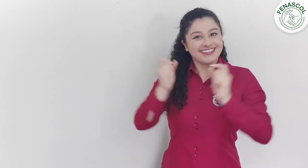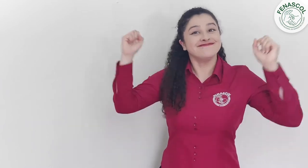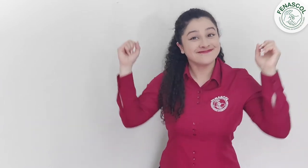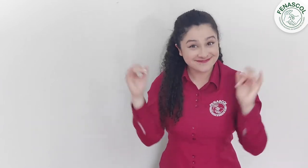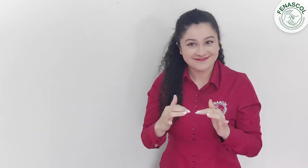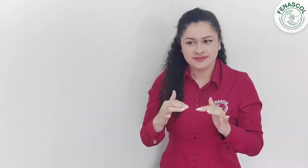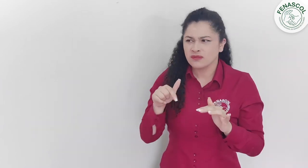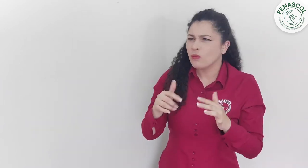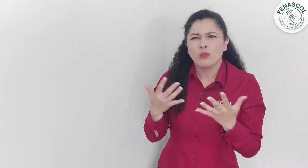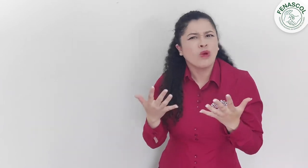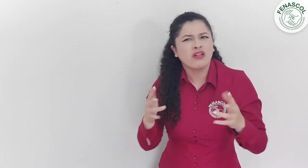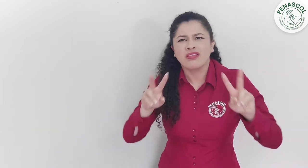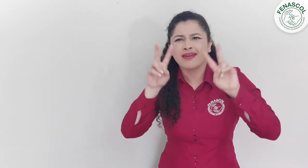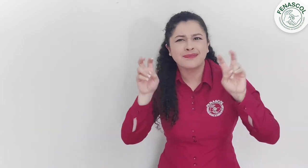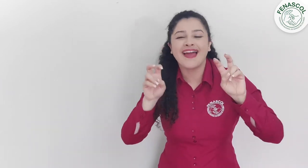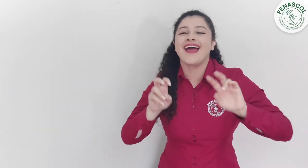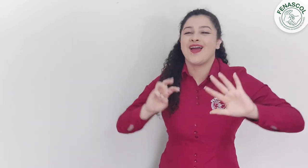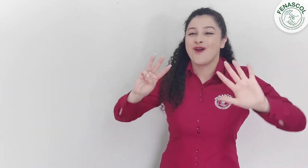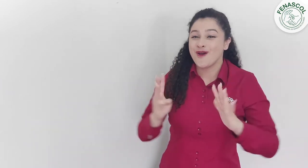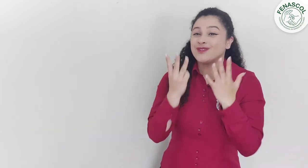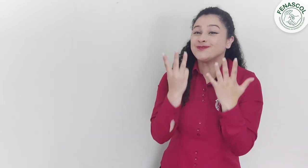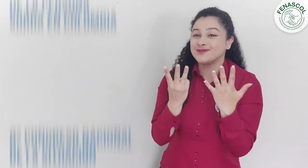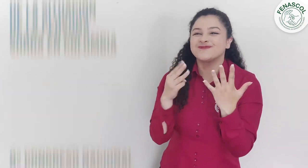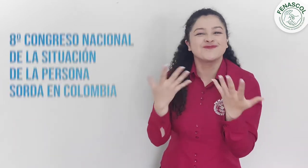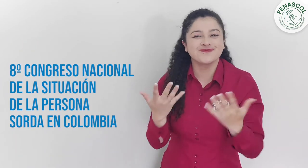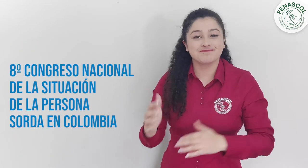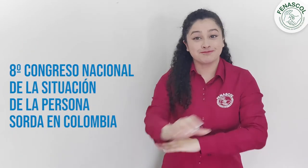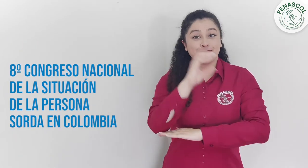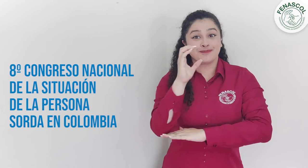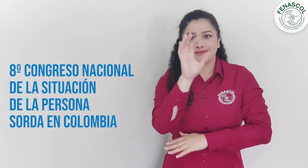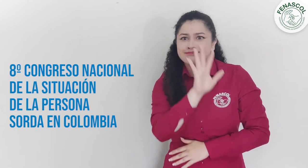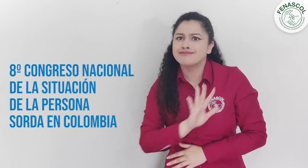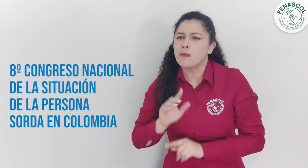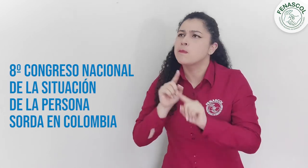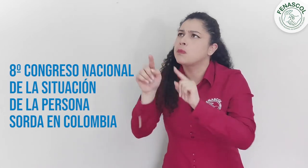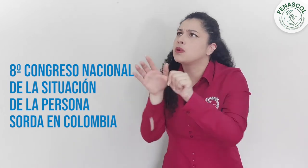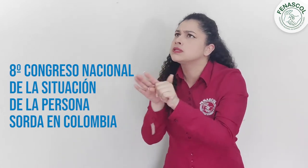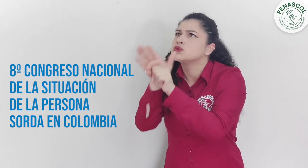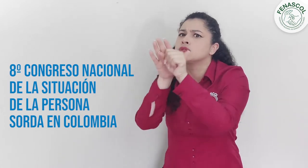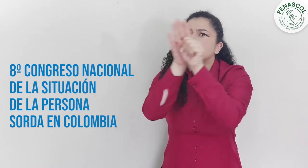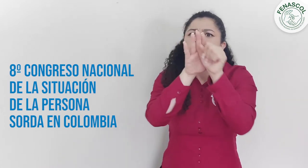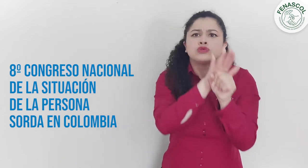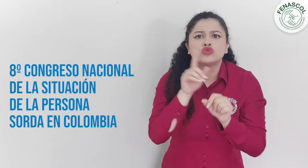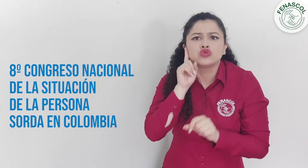que es el octavo Congreso Nacional de la Situación de la Persona Sorda en Colombia,